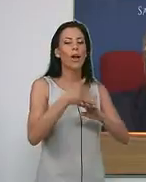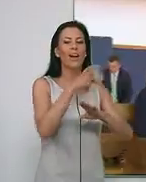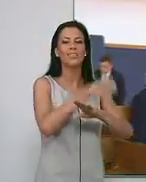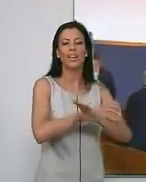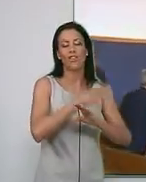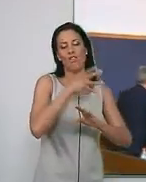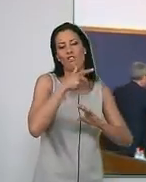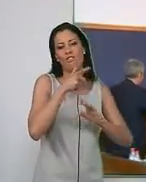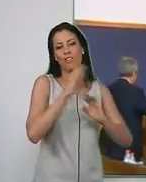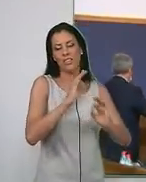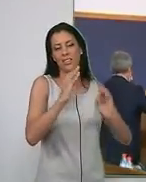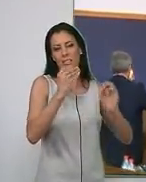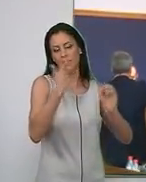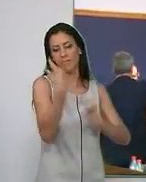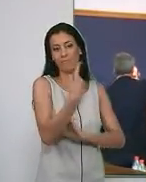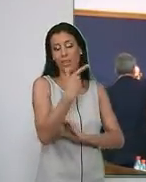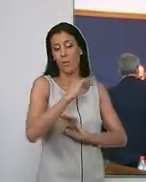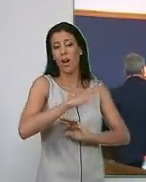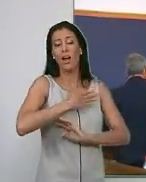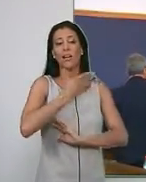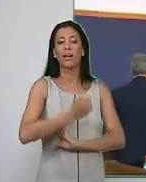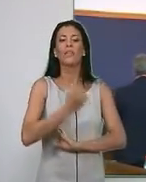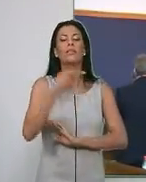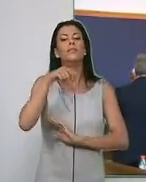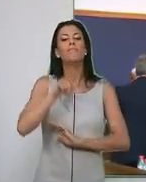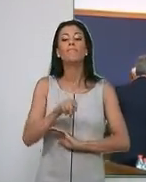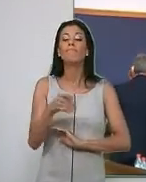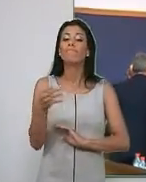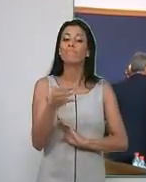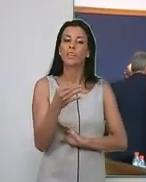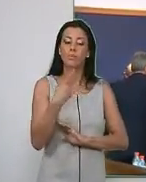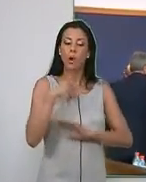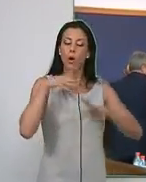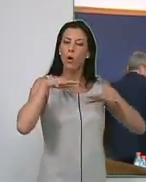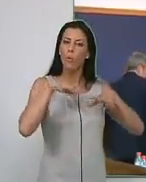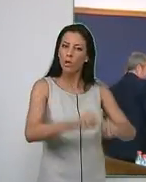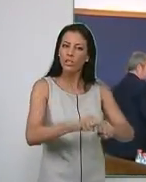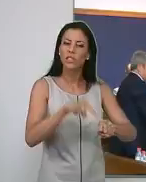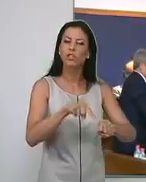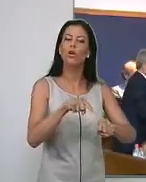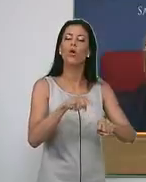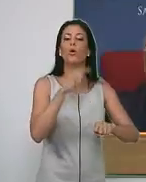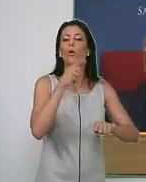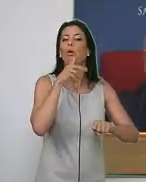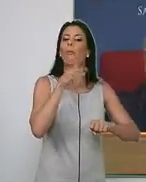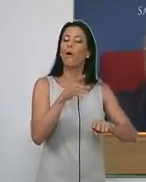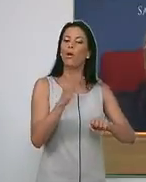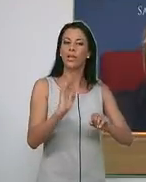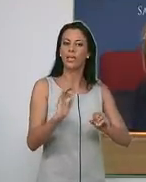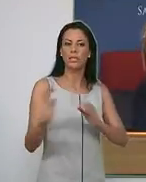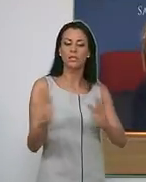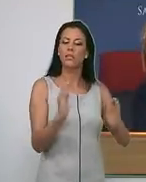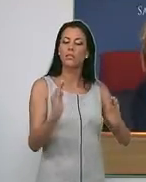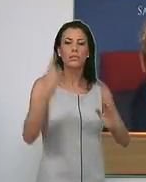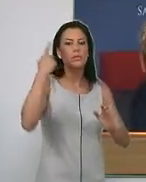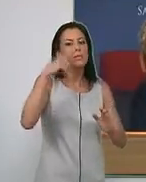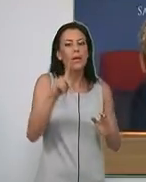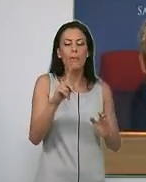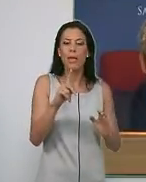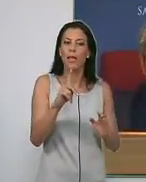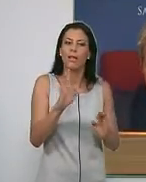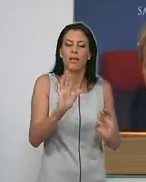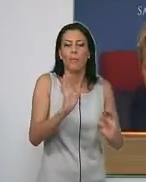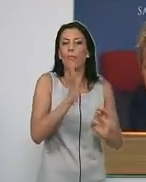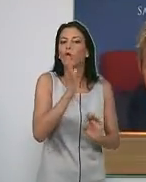predecesor. Igualmente señaló el hecho de que esta toma de posesión... ...se produce en unas circunstancias un tanto